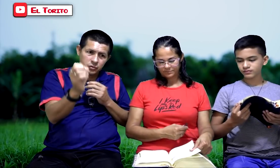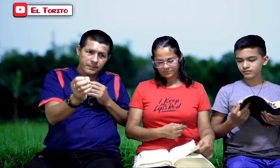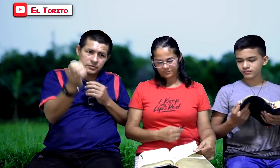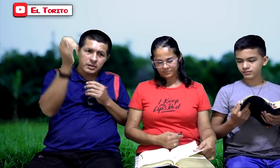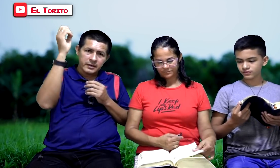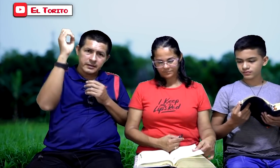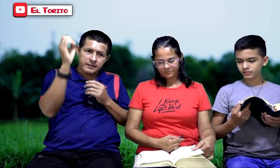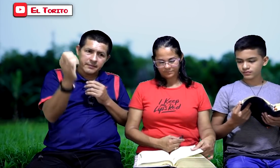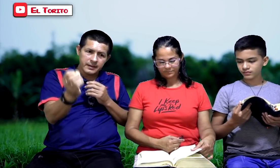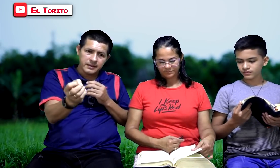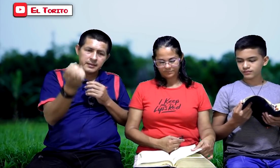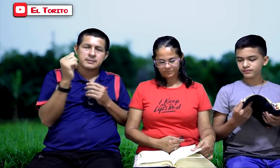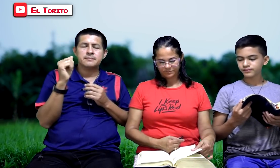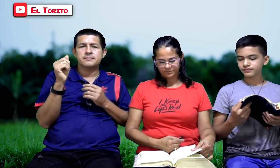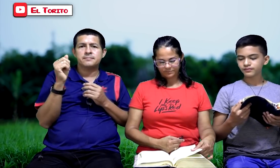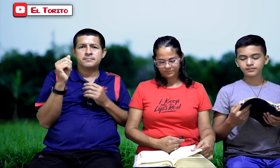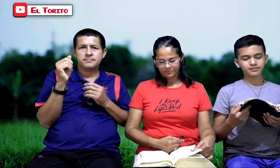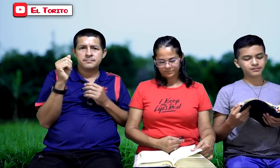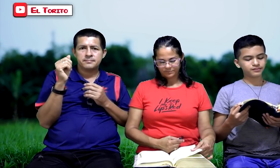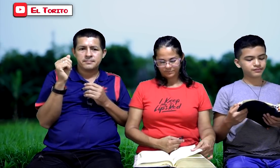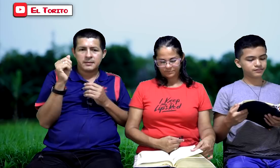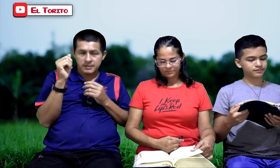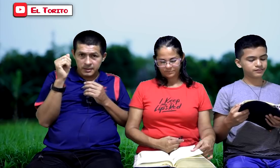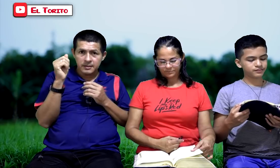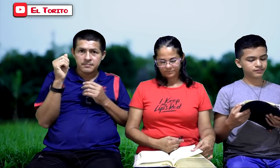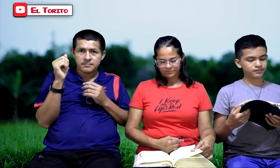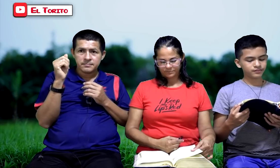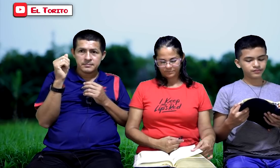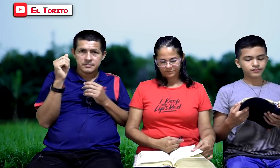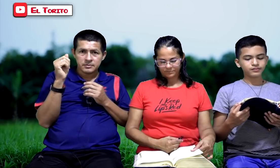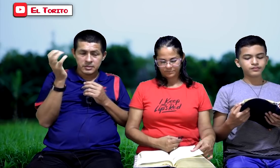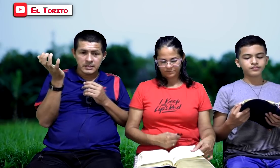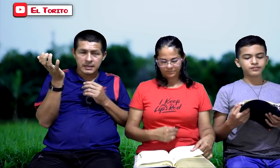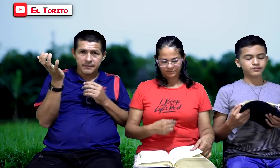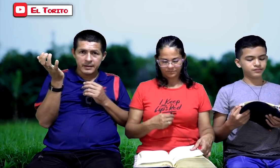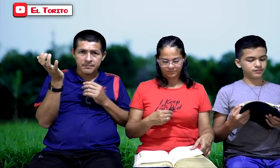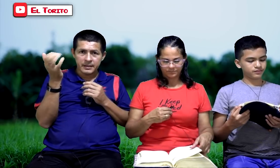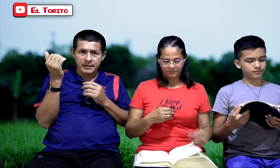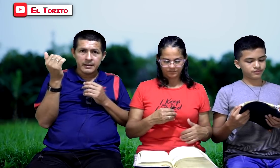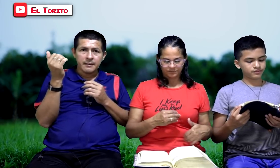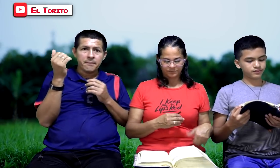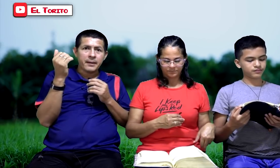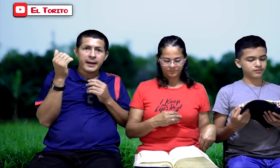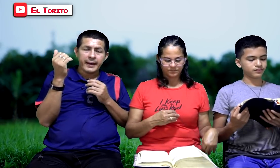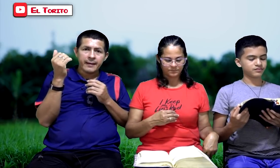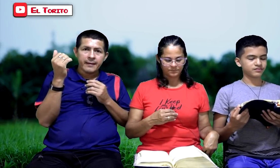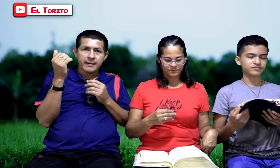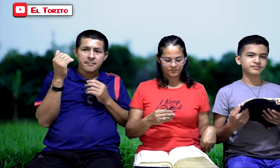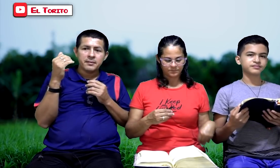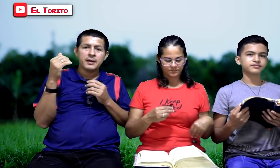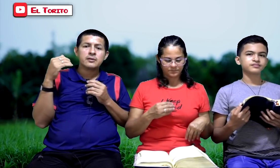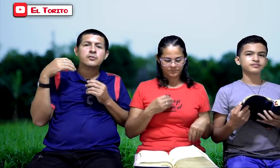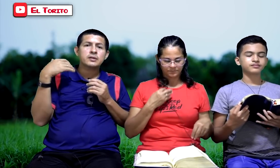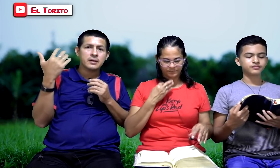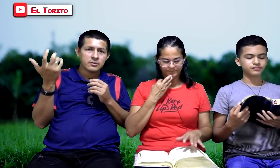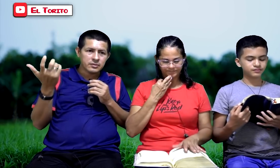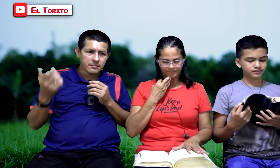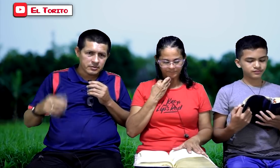grupos rebeldes. Sí, lo tiene que haber para ver con quién contamos.